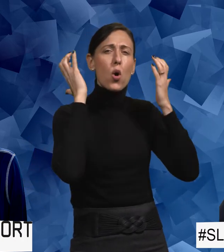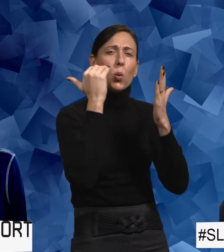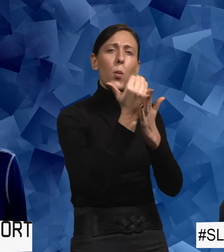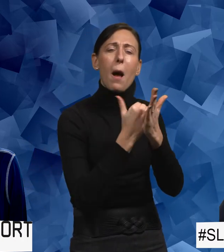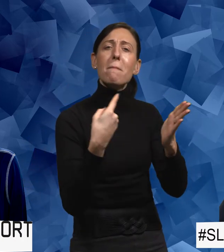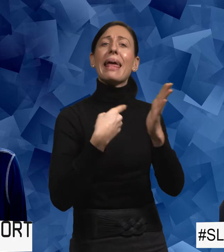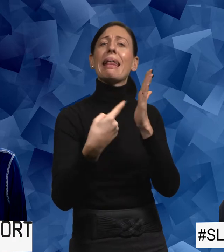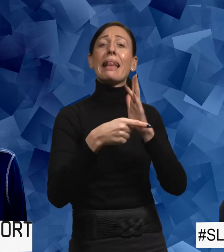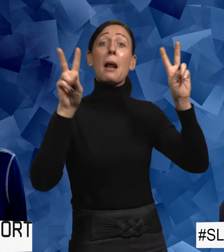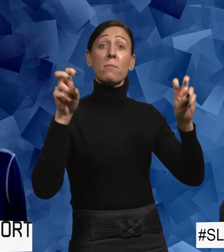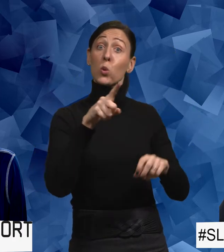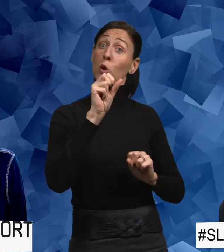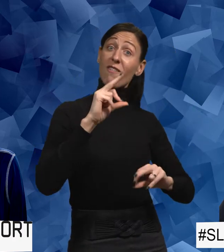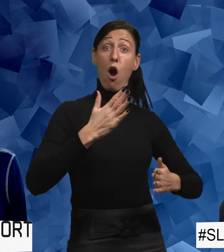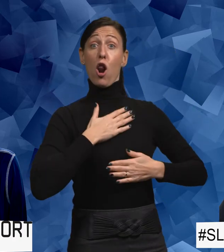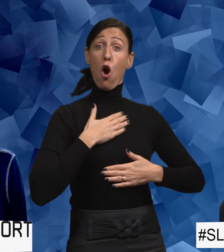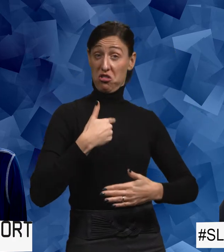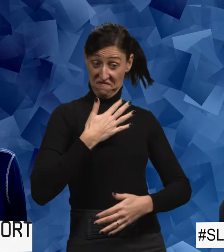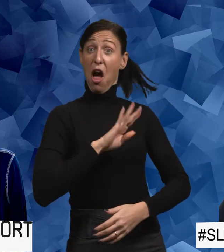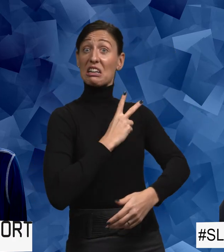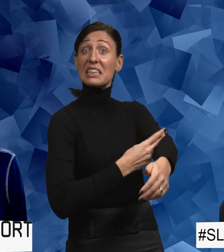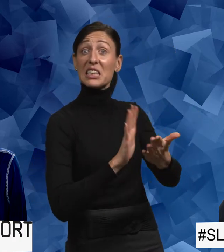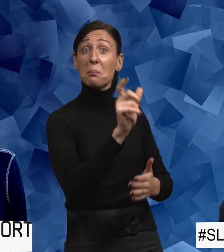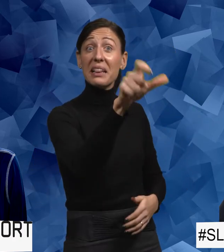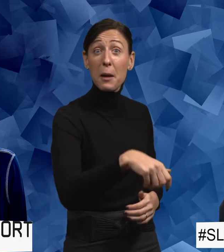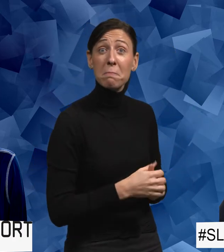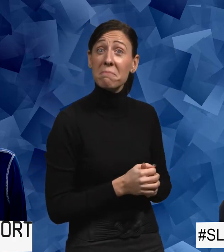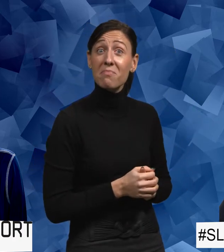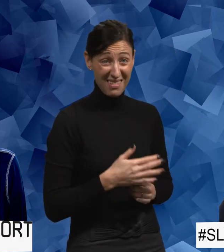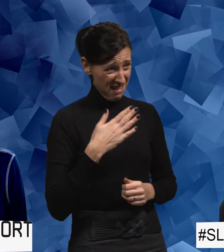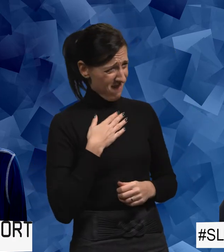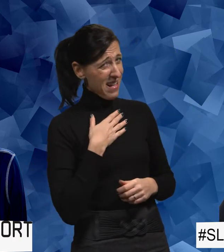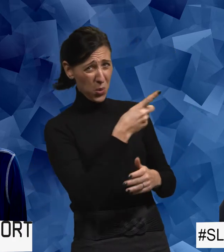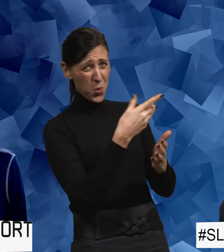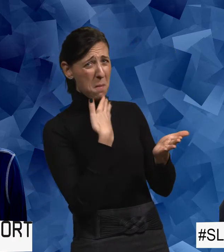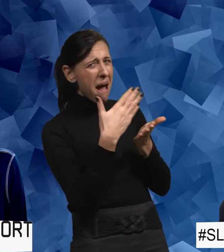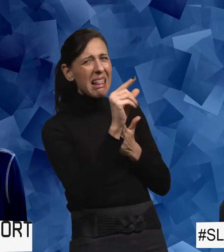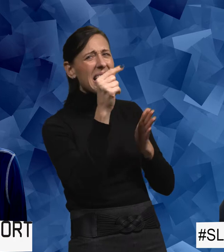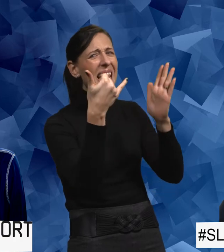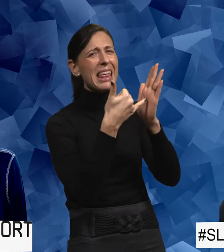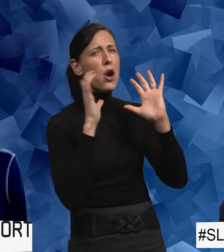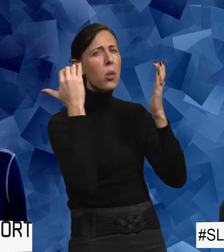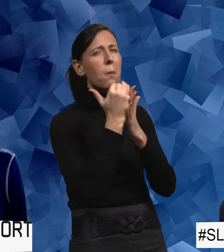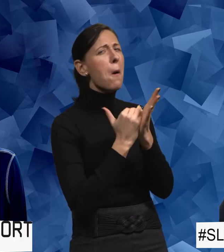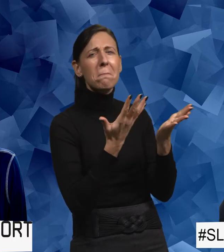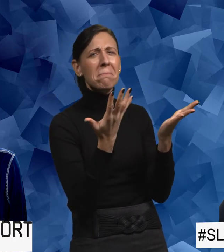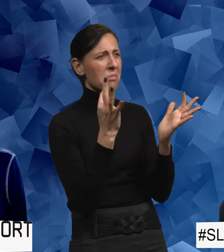som hette Du ska vara glad att jag vill ha sex med dig. Ja. Ja, det var... Vill du berätta lite om hur den